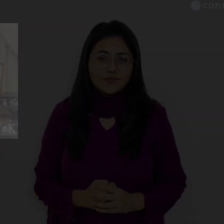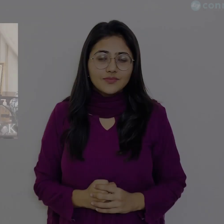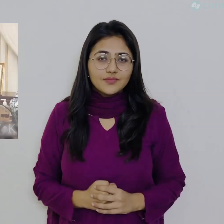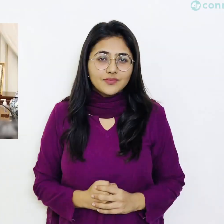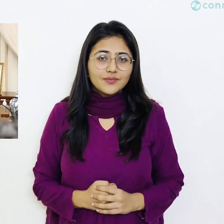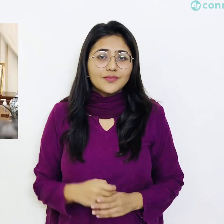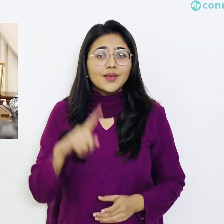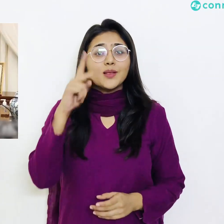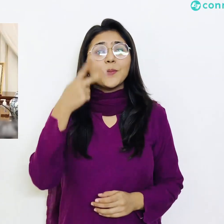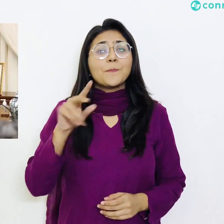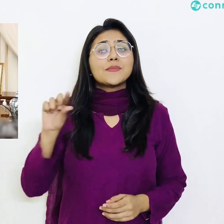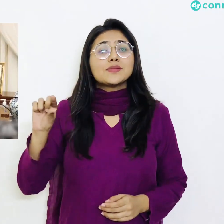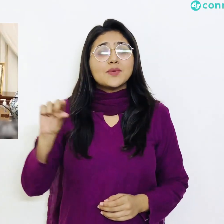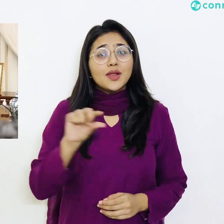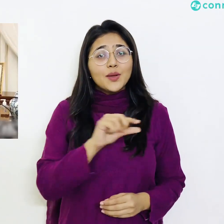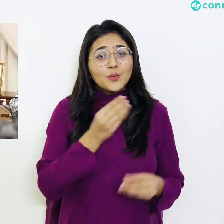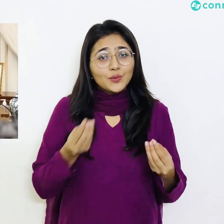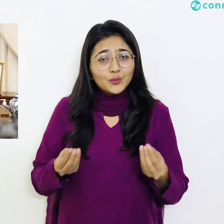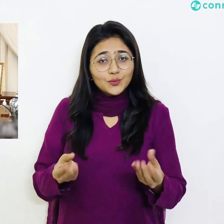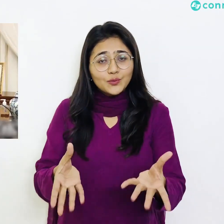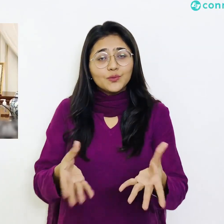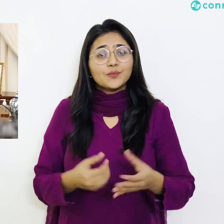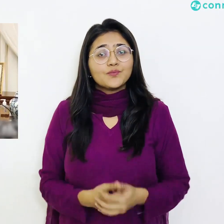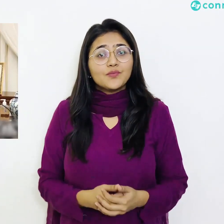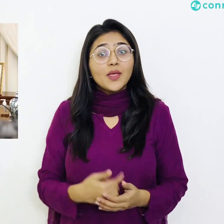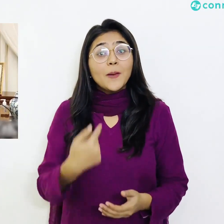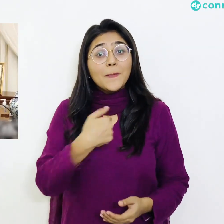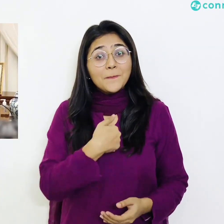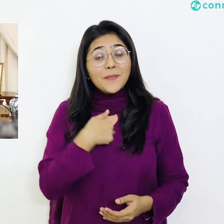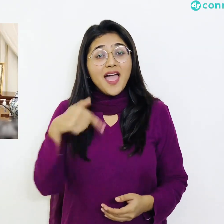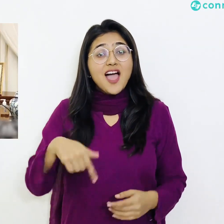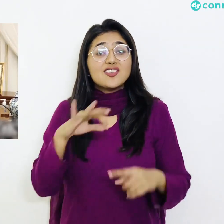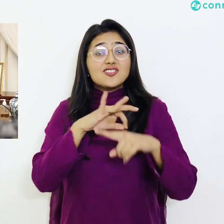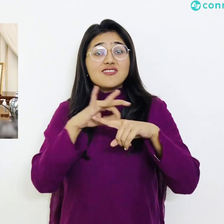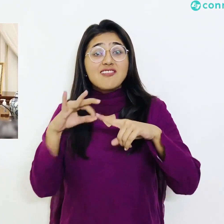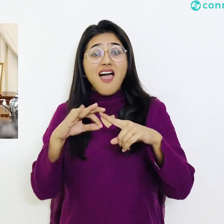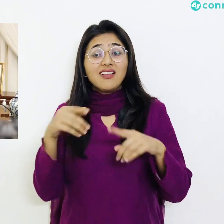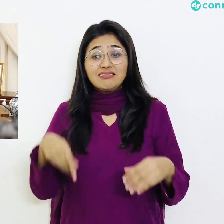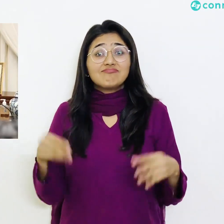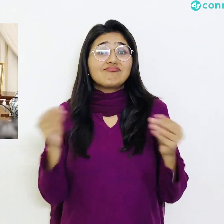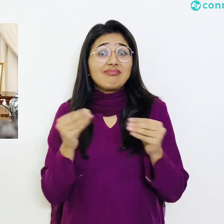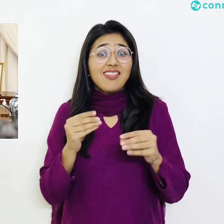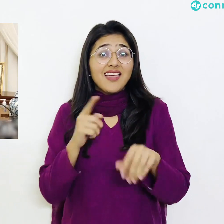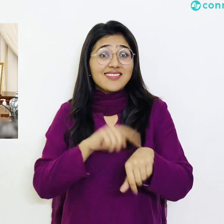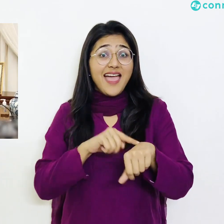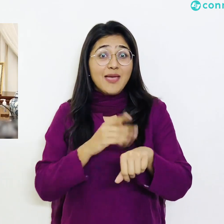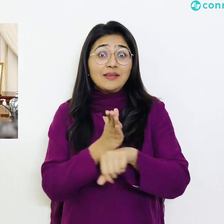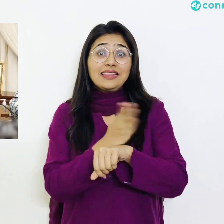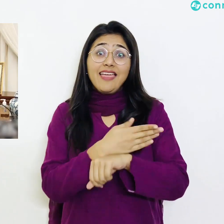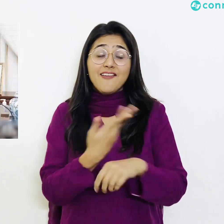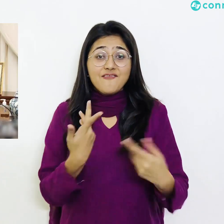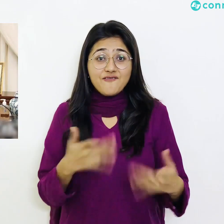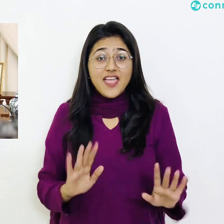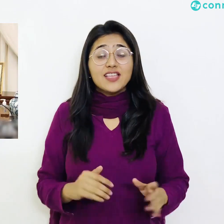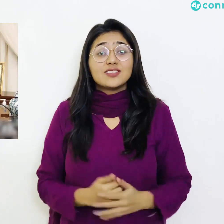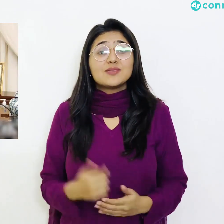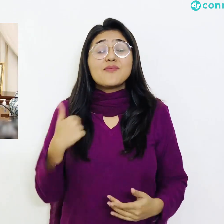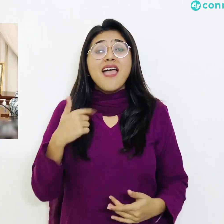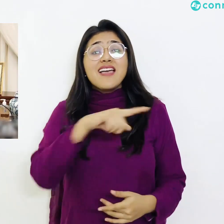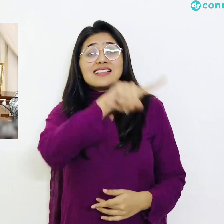بسم اللہ الرحمن الرحیم میں رات کو لیٹ آپ سب کو تکلیف دے